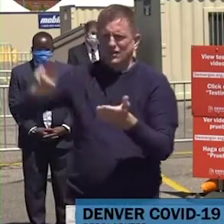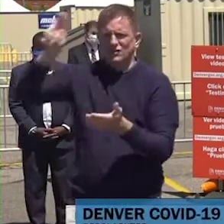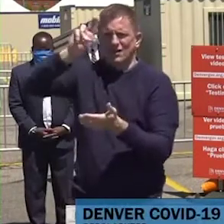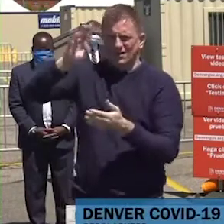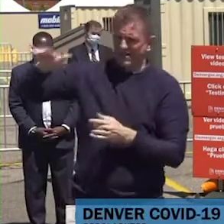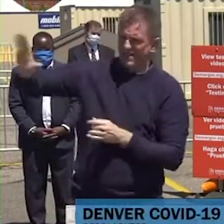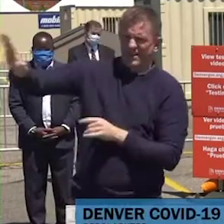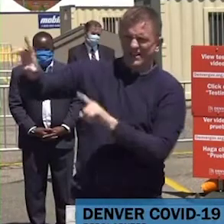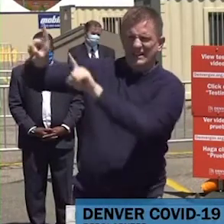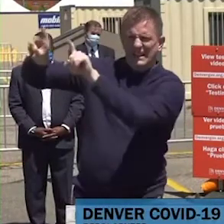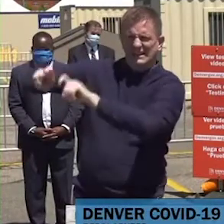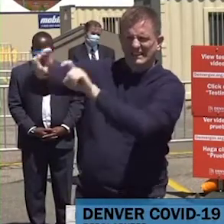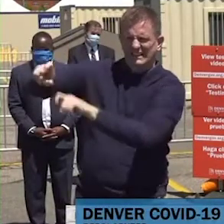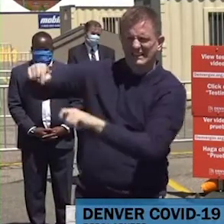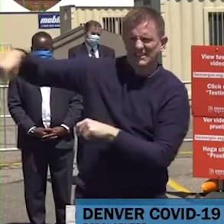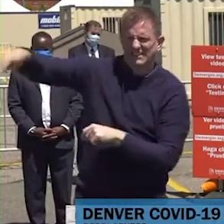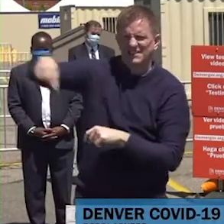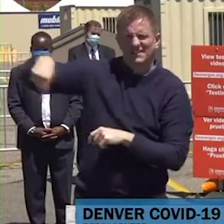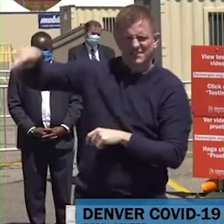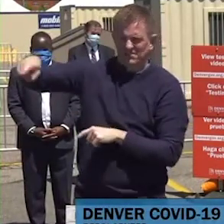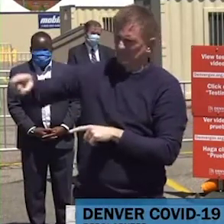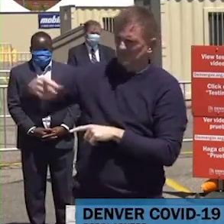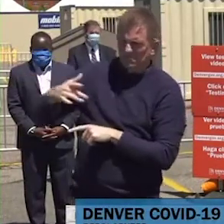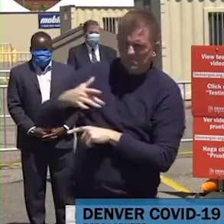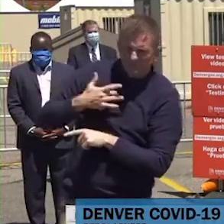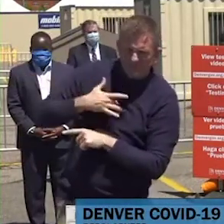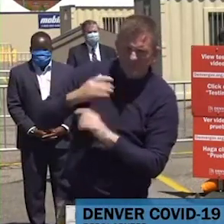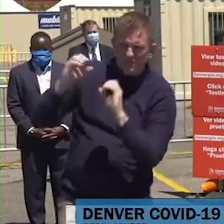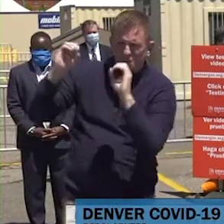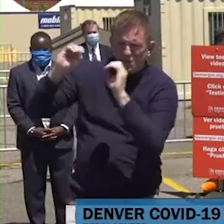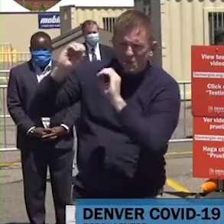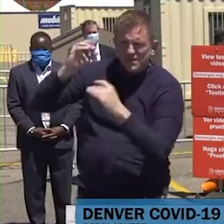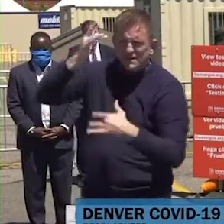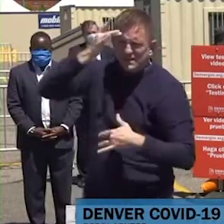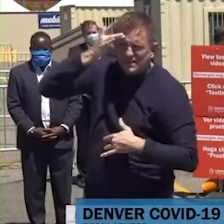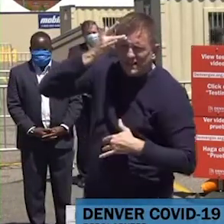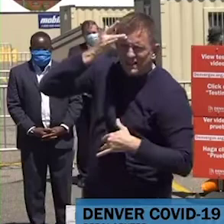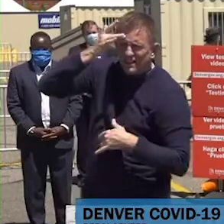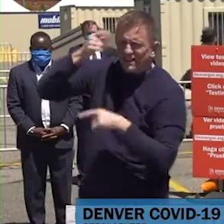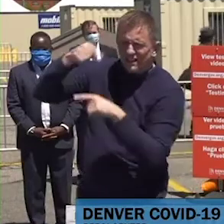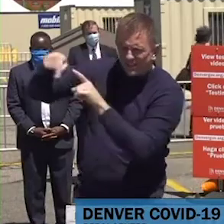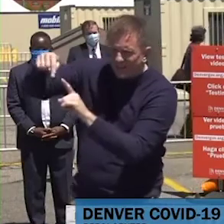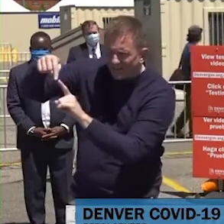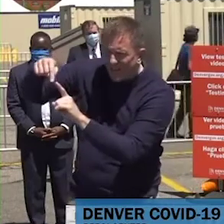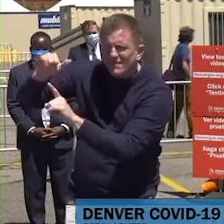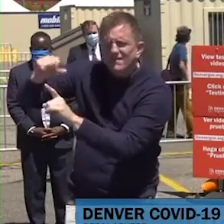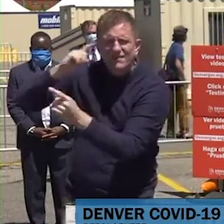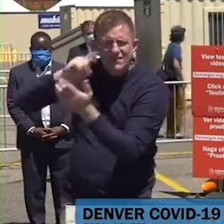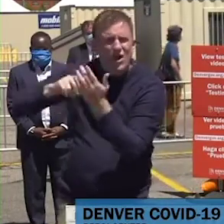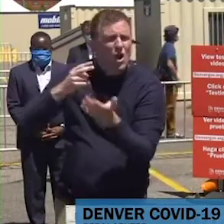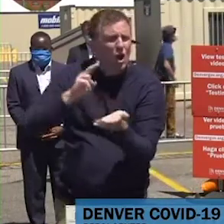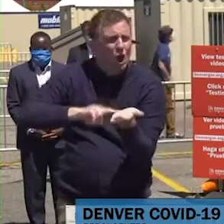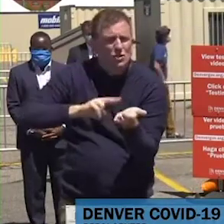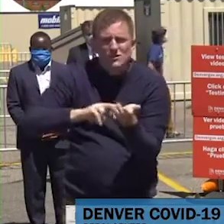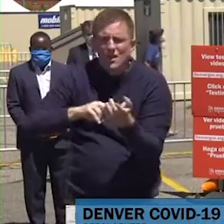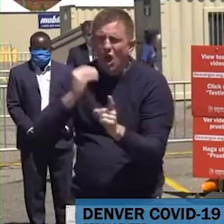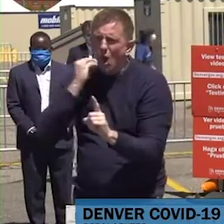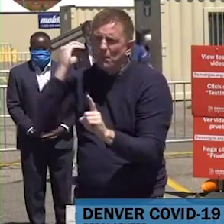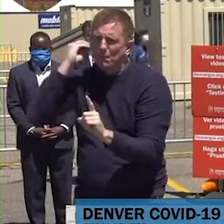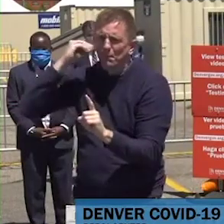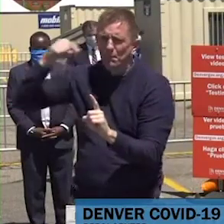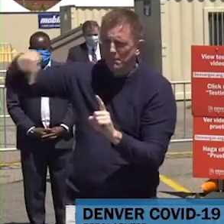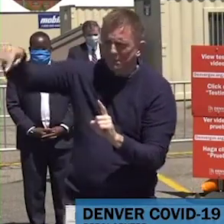ancianos. Hemos formalizado este acuerdo de ocho semanas. Ahora vamos a hacerle pruebas en 30 de nuestros asilos de